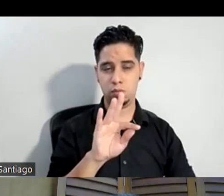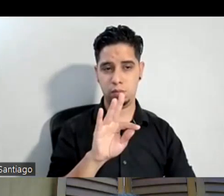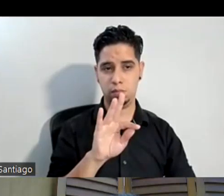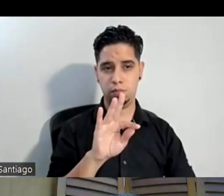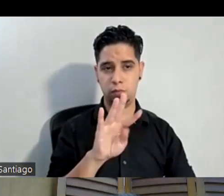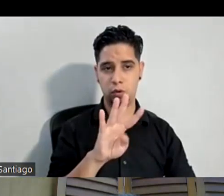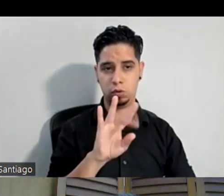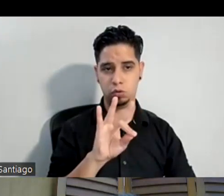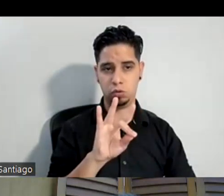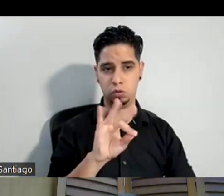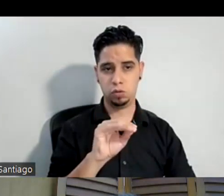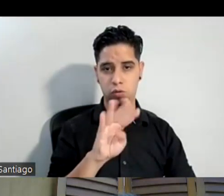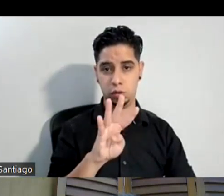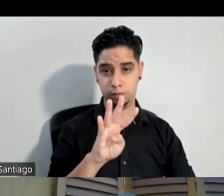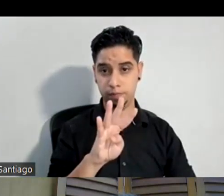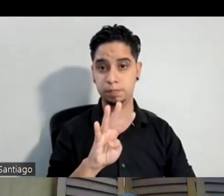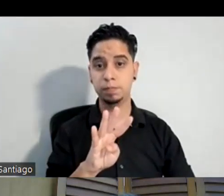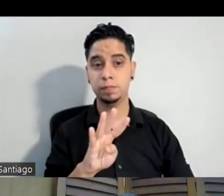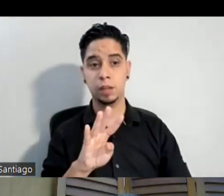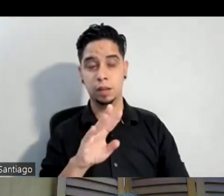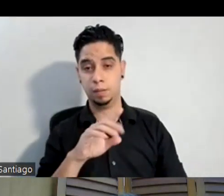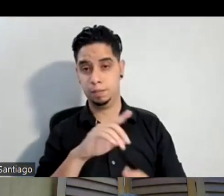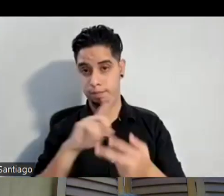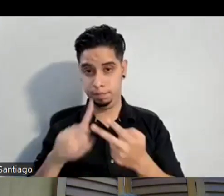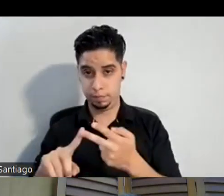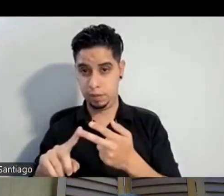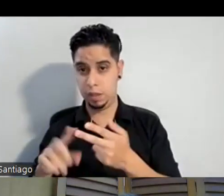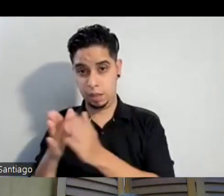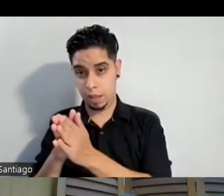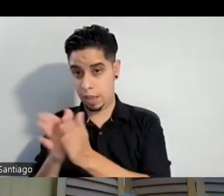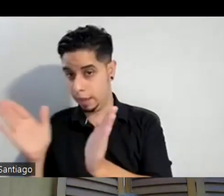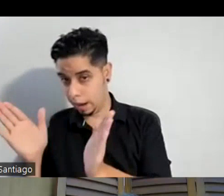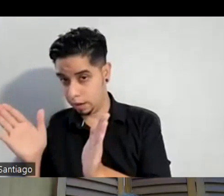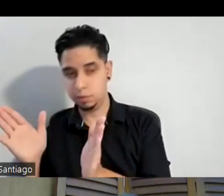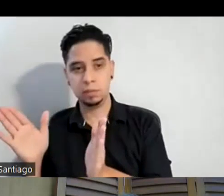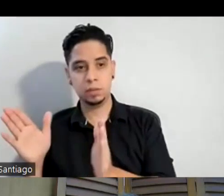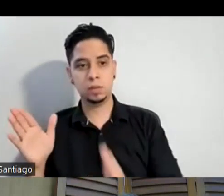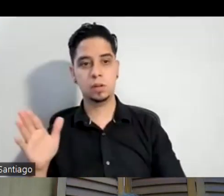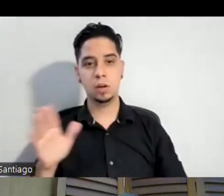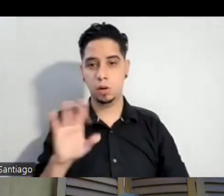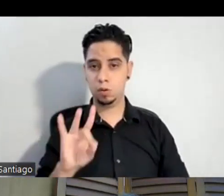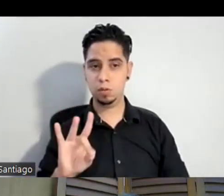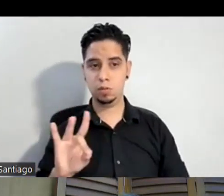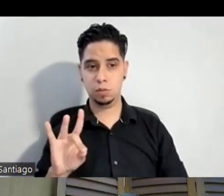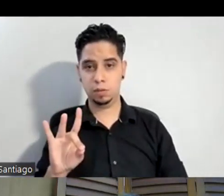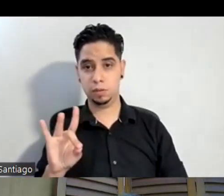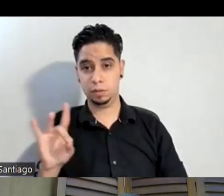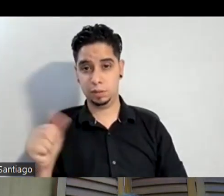4804 y entonces las funciones generales es 8 10 y